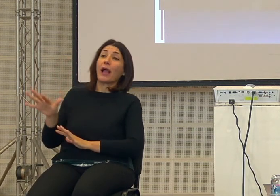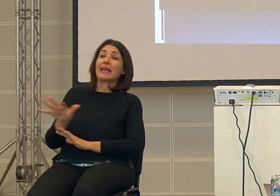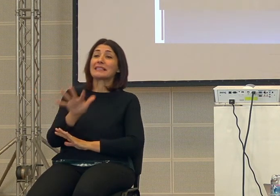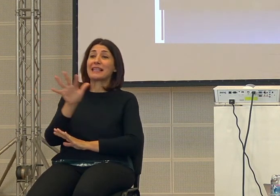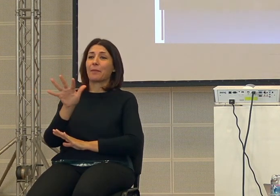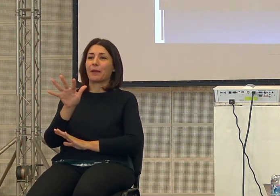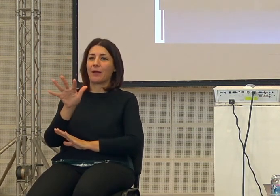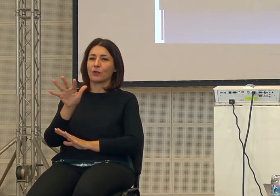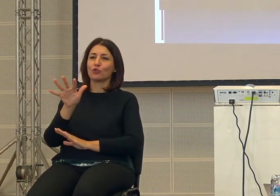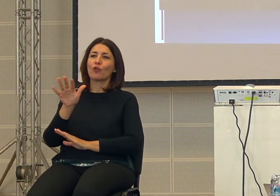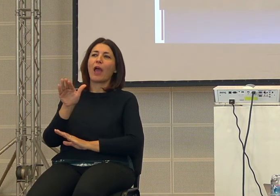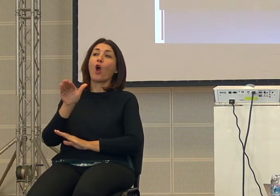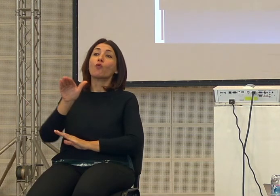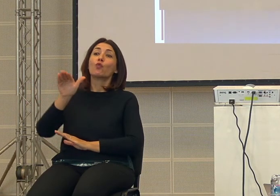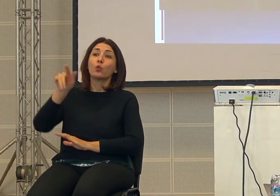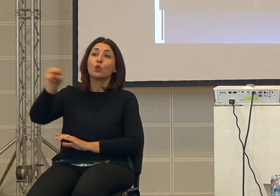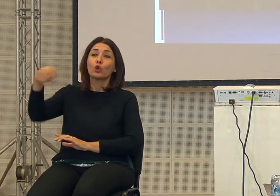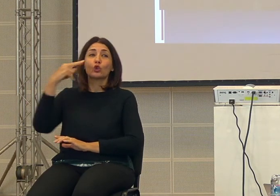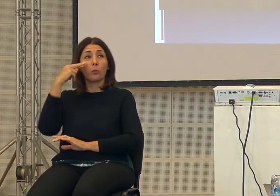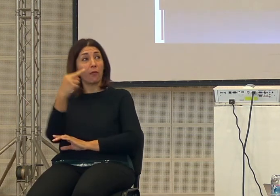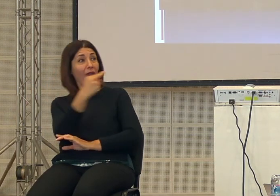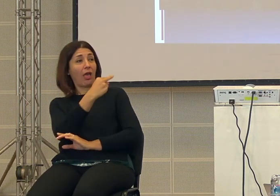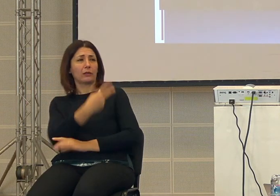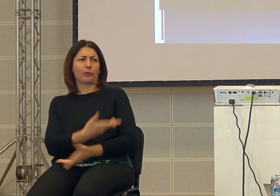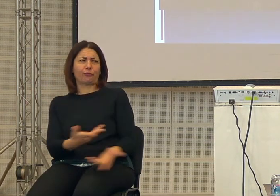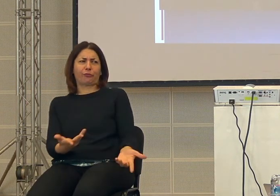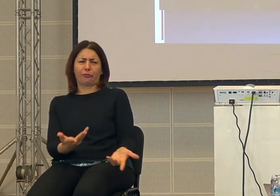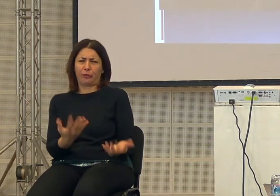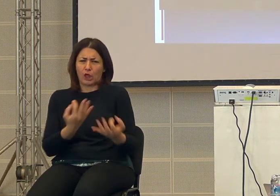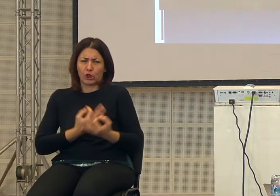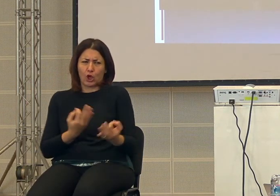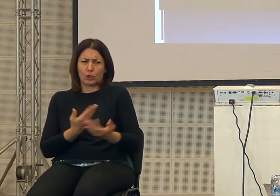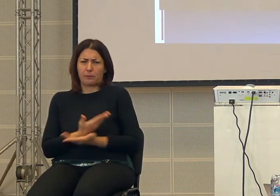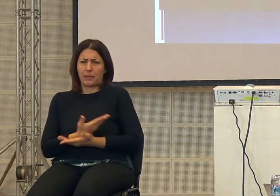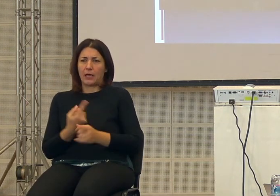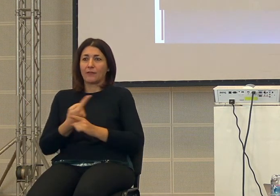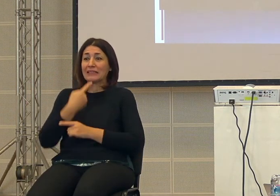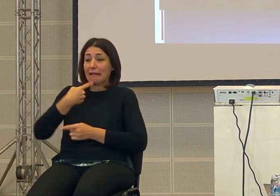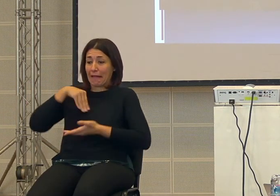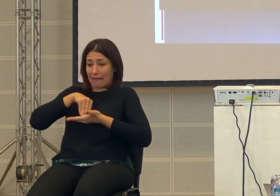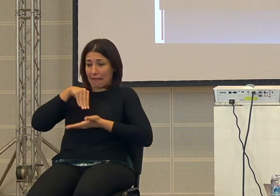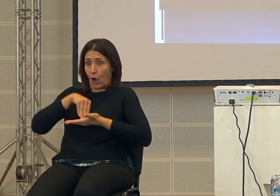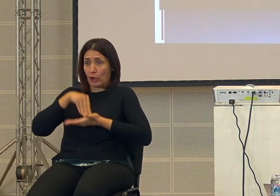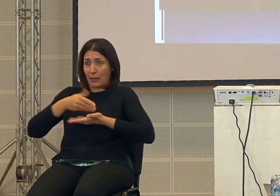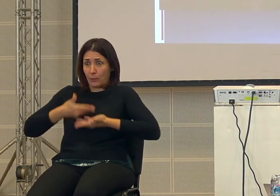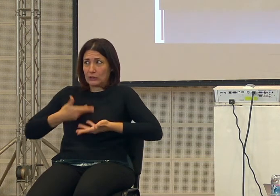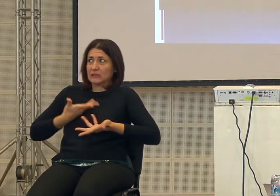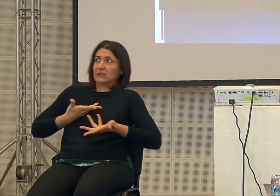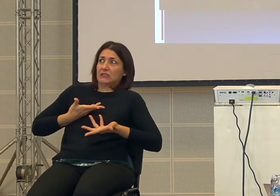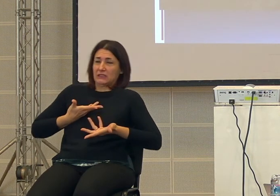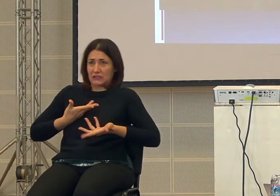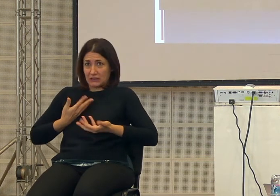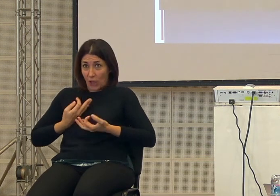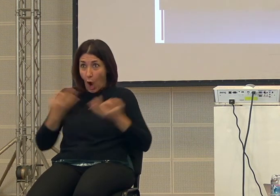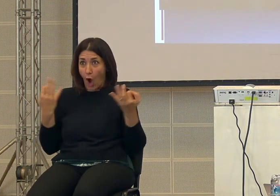posteri non è affatto ovvio per per i contemporanei per